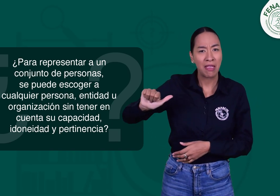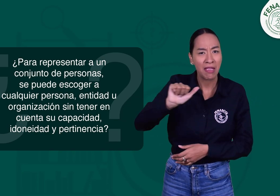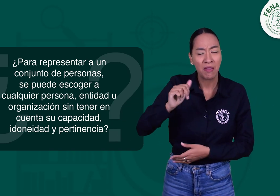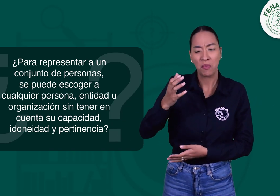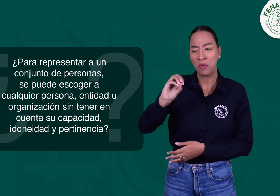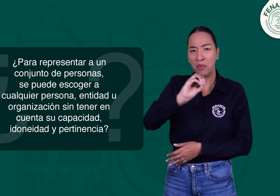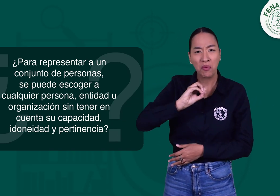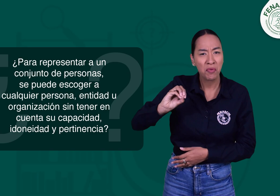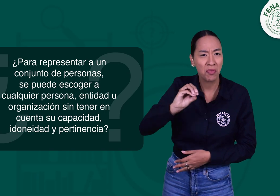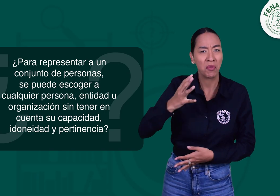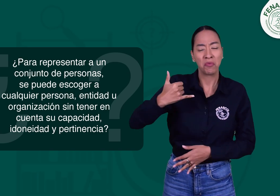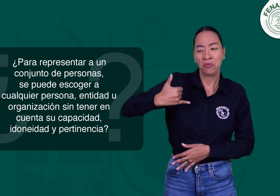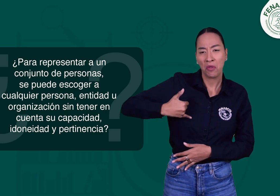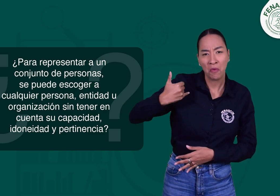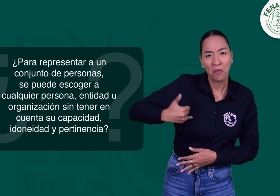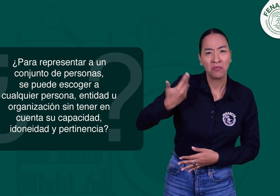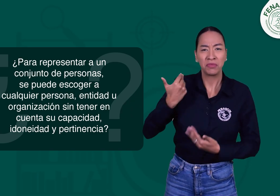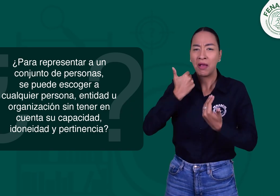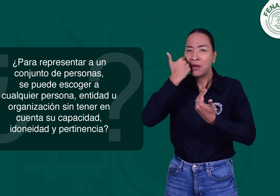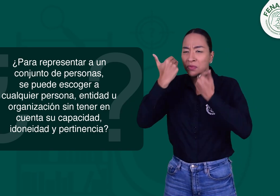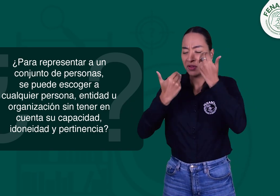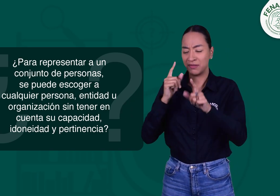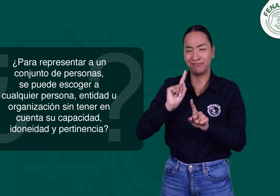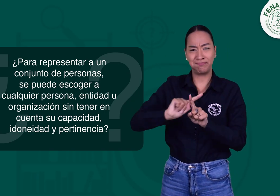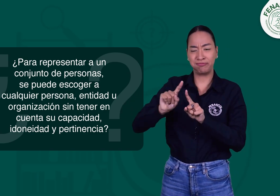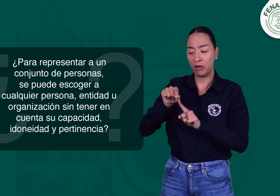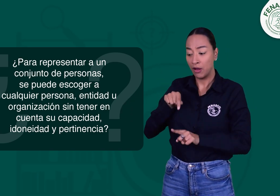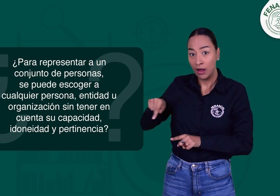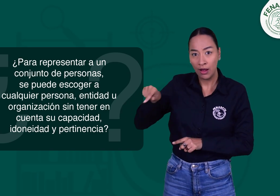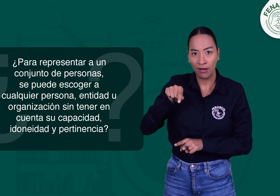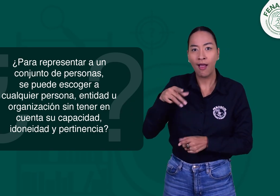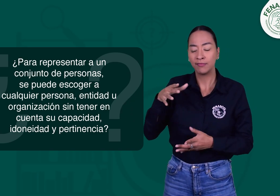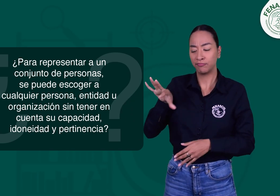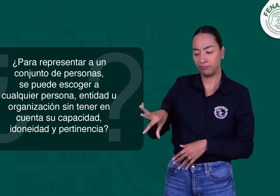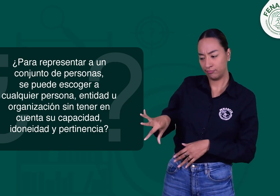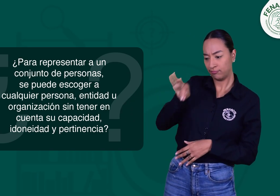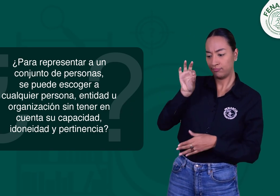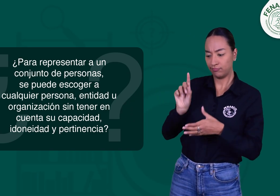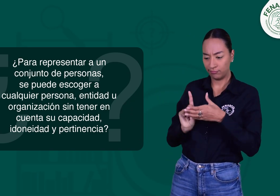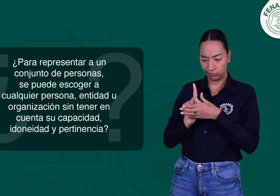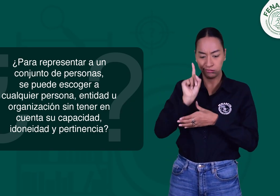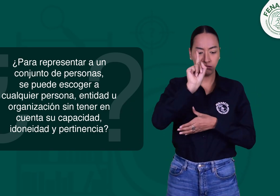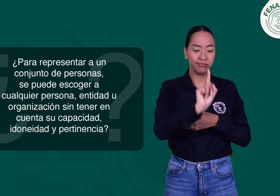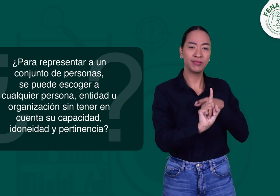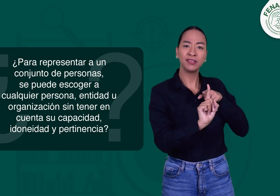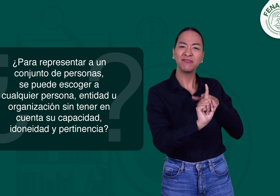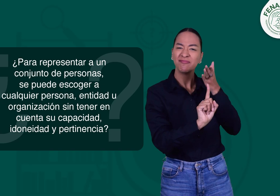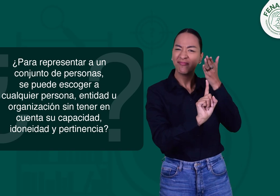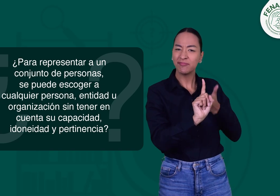a cualquier persona, entidad u organización